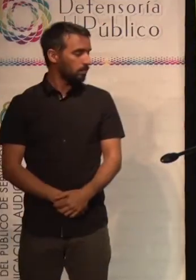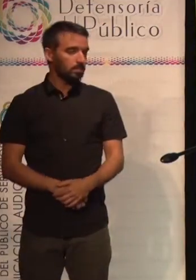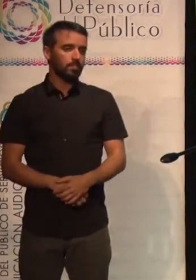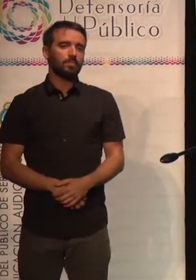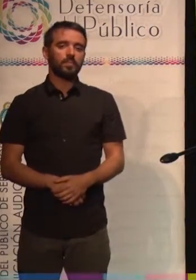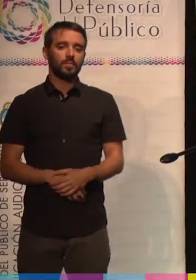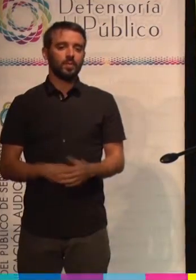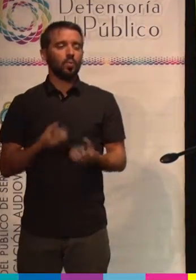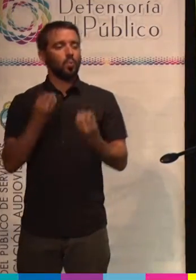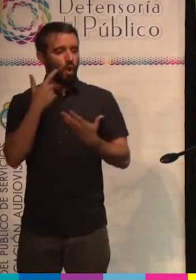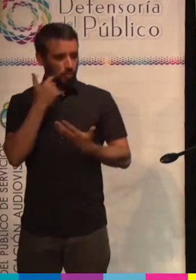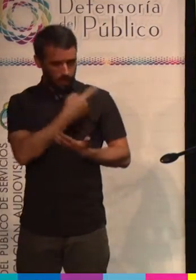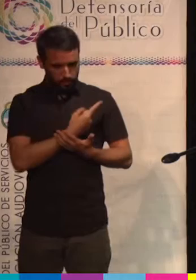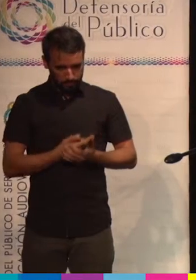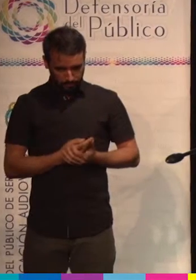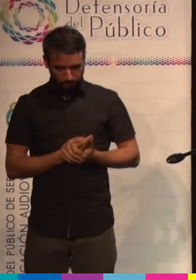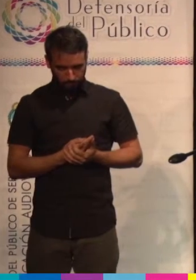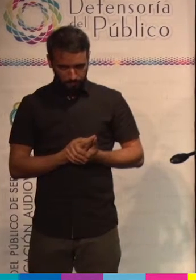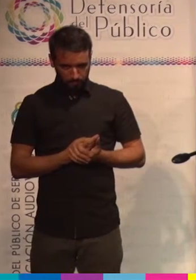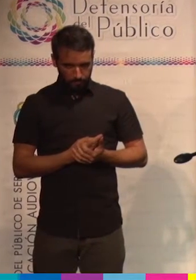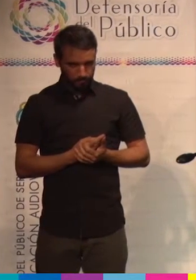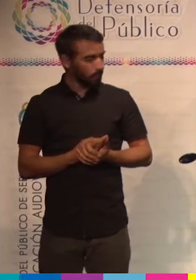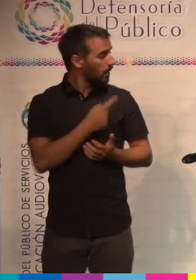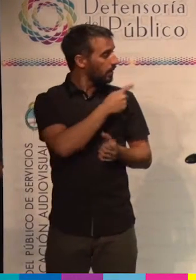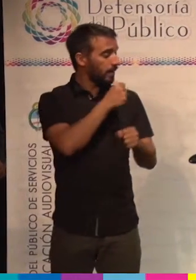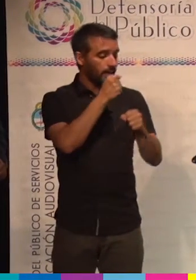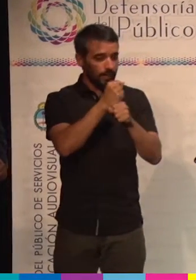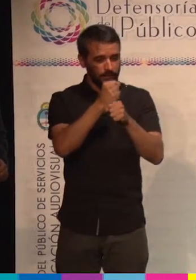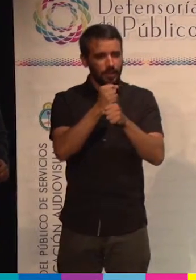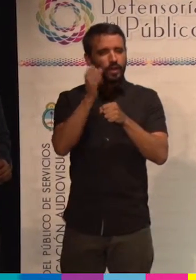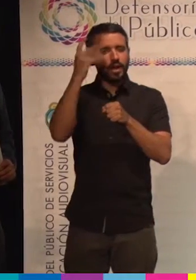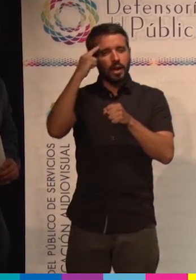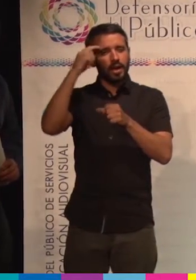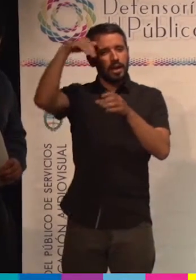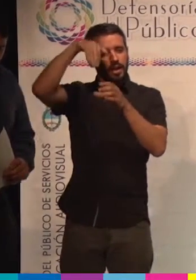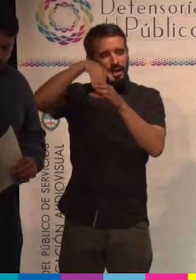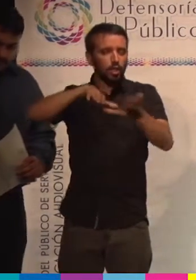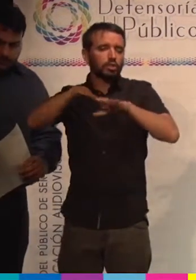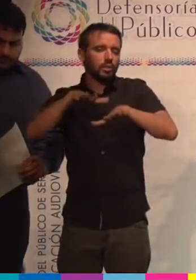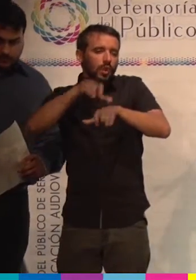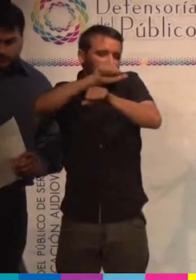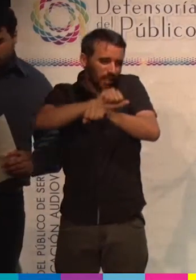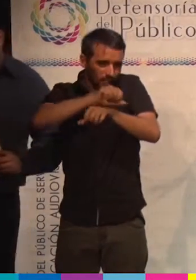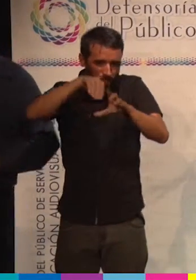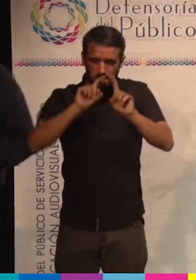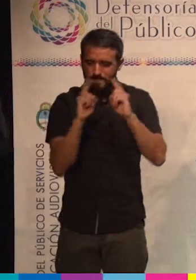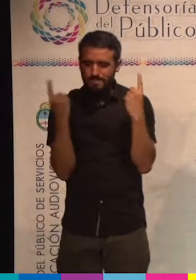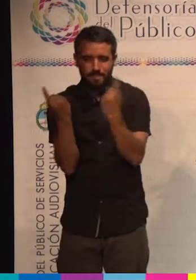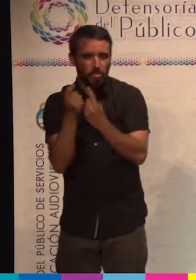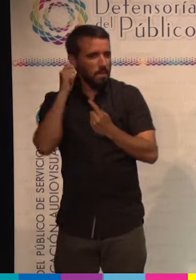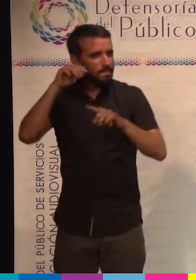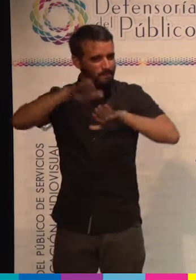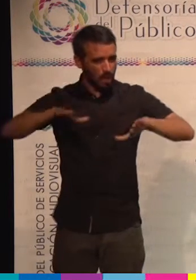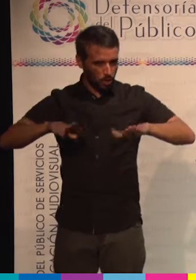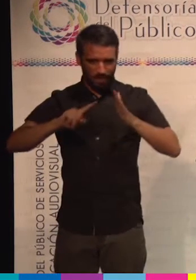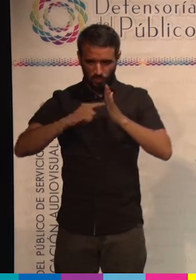Hola, buenos días. Bueno, yo trabajo en una radio en contexto de encierro, en un penal de menor, va, en un centro de régimen cerrado de menores de la ciudad